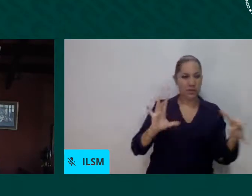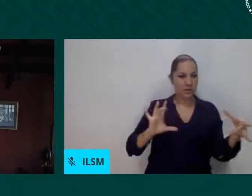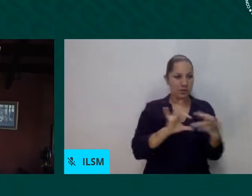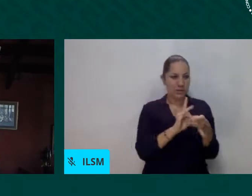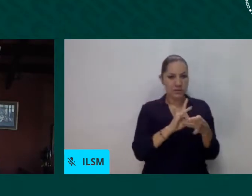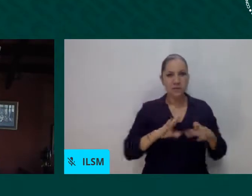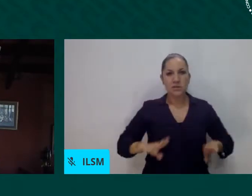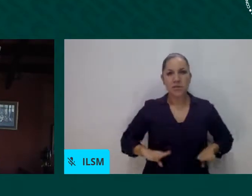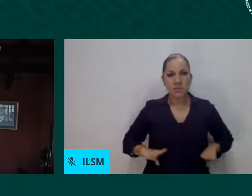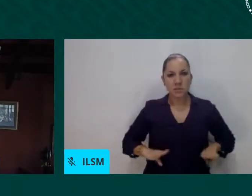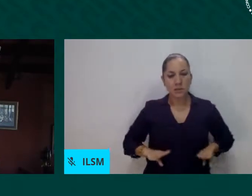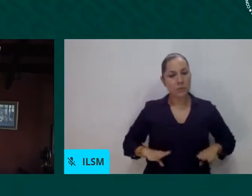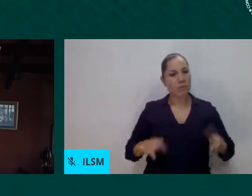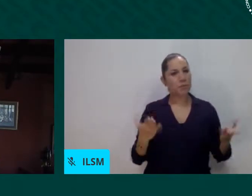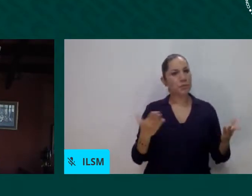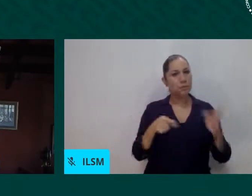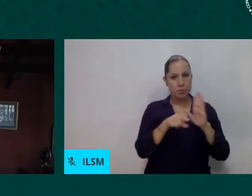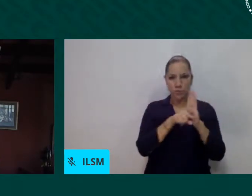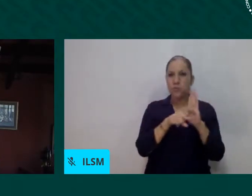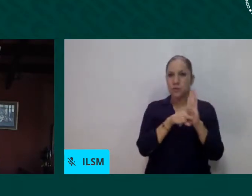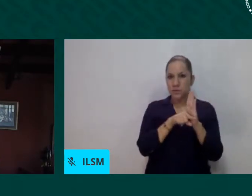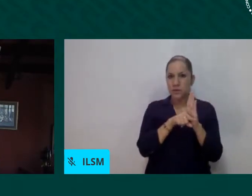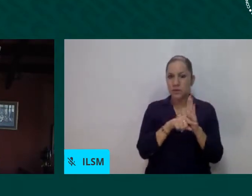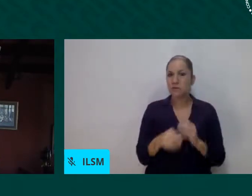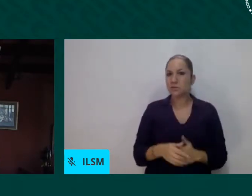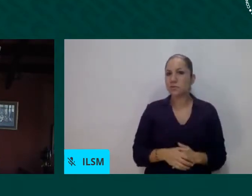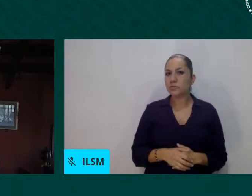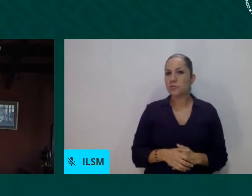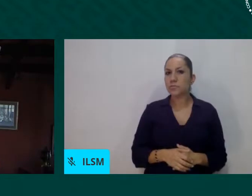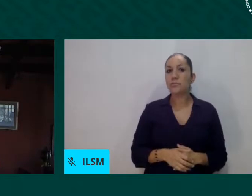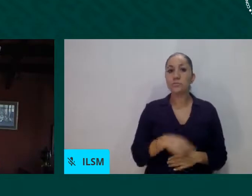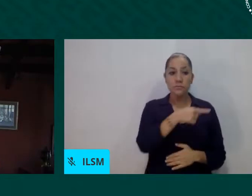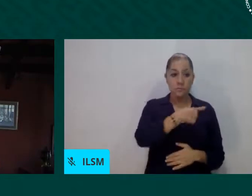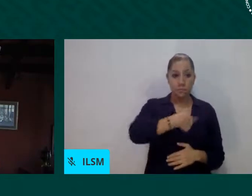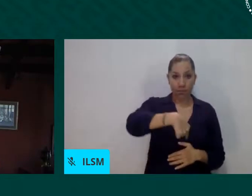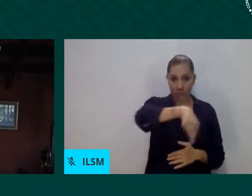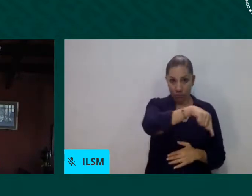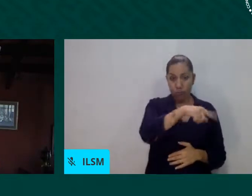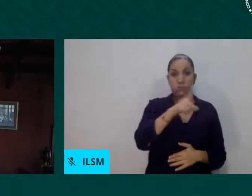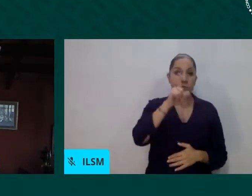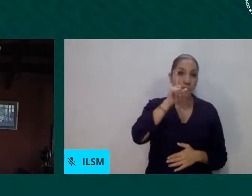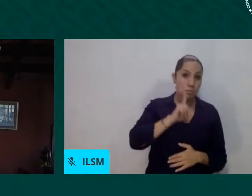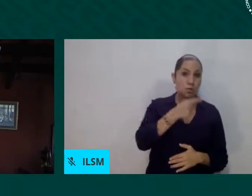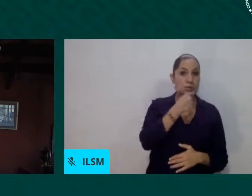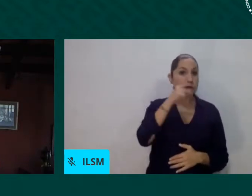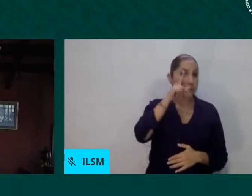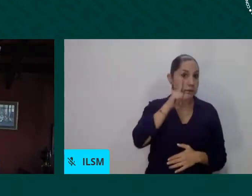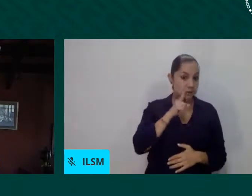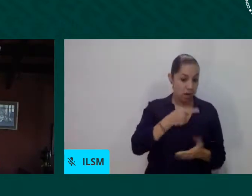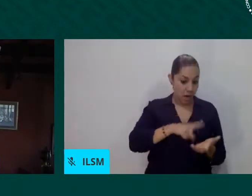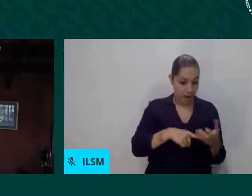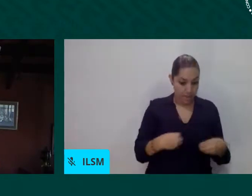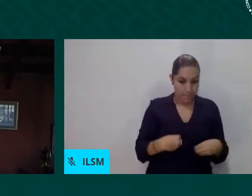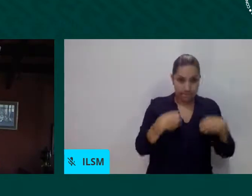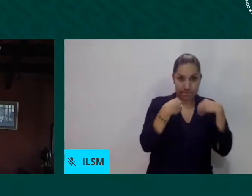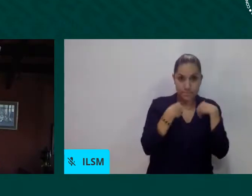se ha incrementado la situación de violencia, de abusos, de explotación como motivo del género.